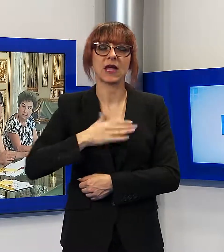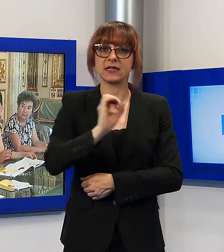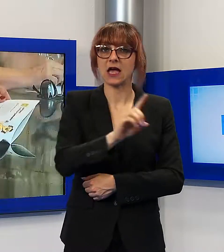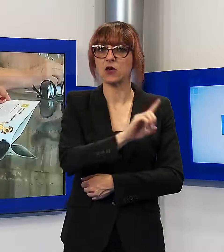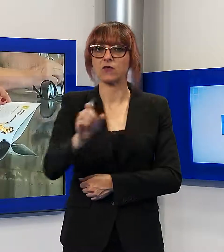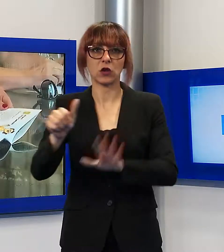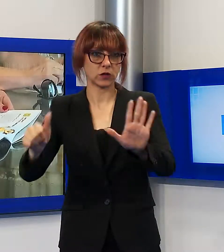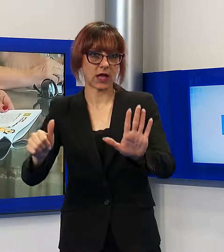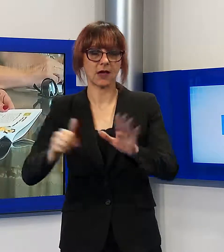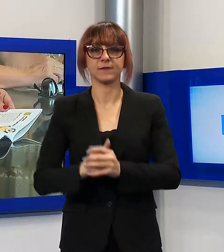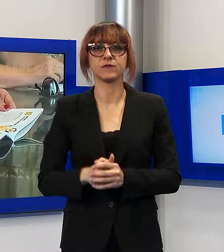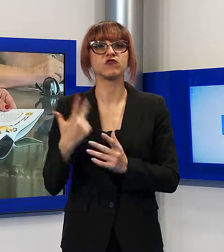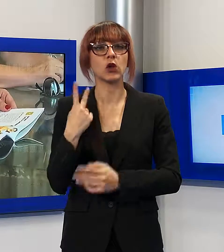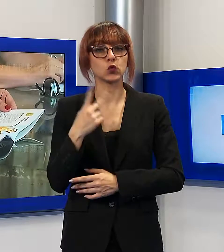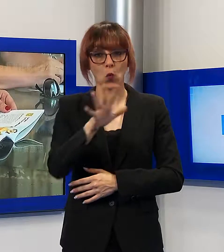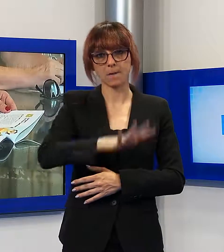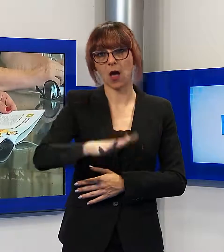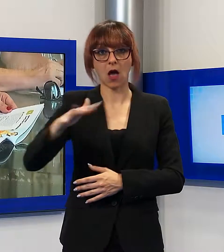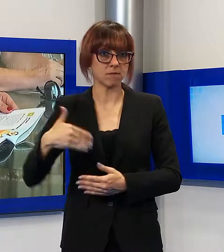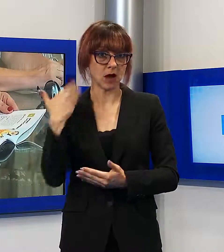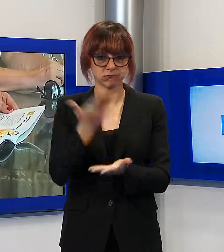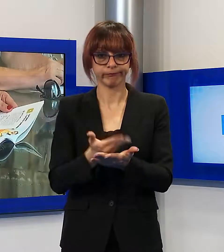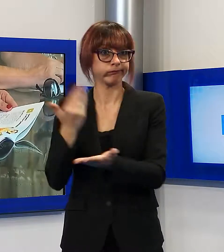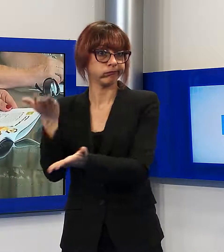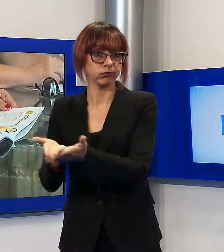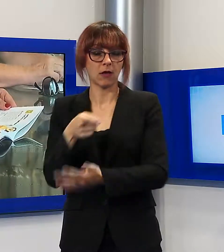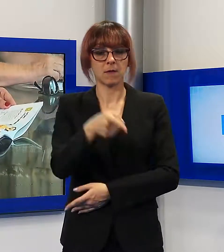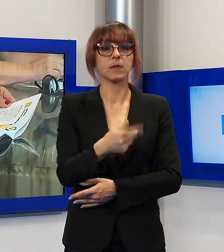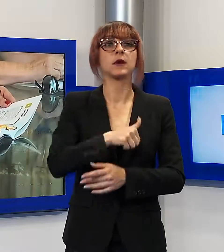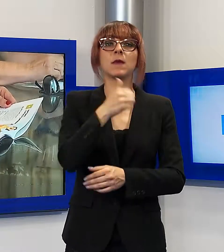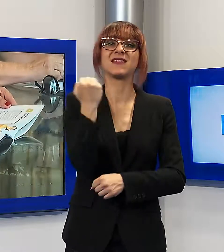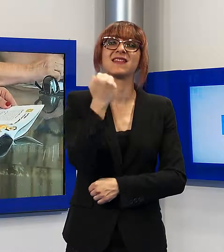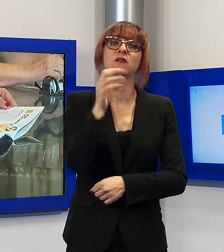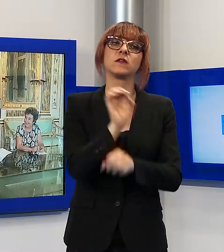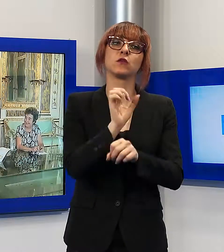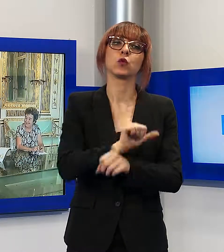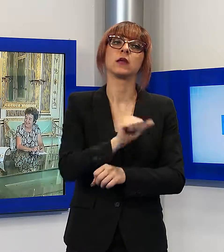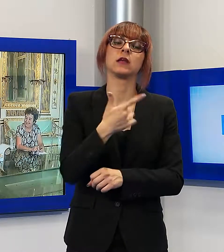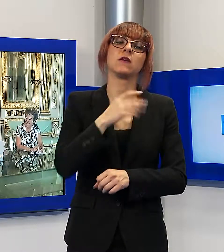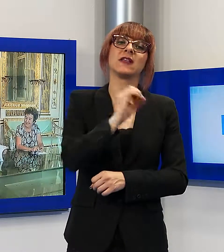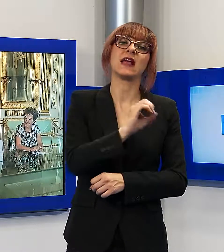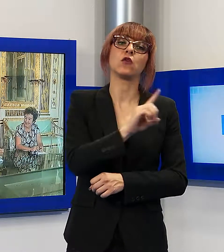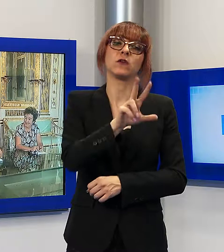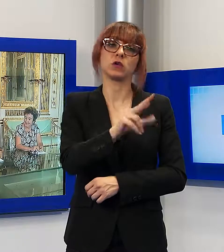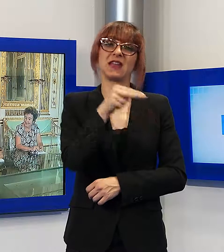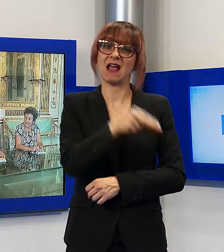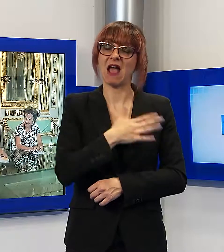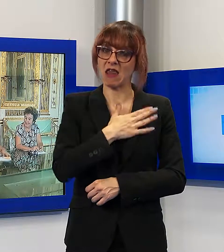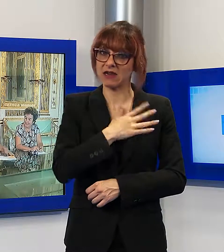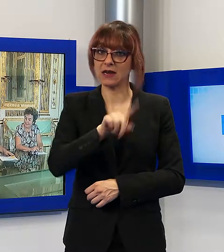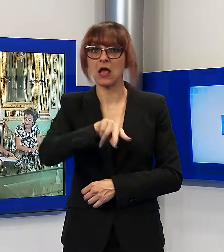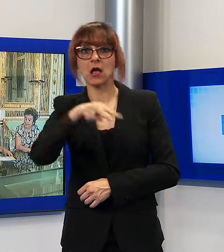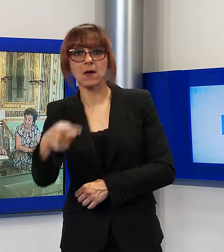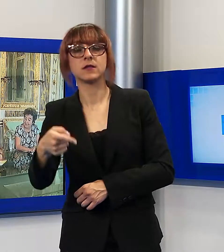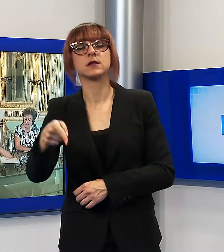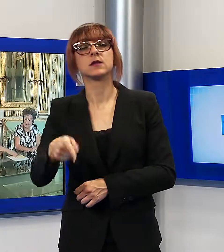Lo fa pubblicando due mappe, la prima rivolta ai servizi educativi per la prima infanzia e quindi per i bambini da 0 a 3 anni, la seconda